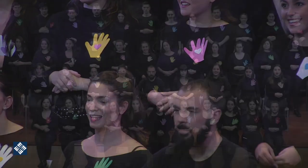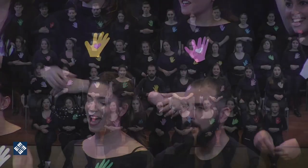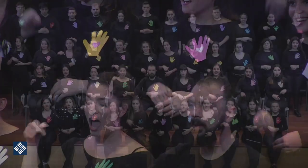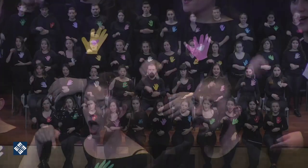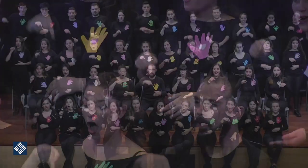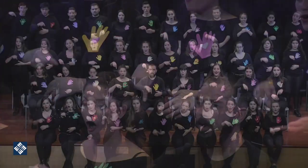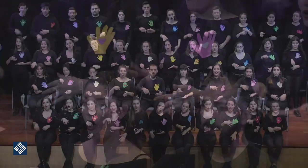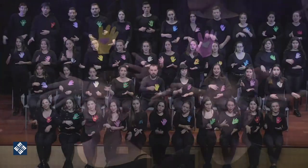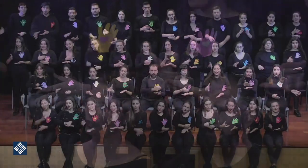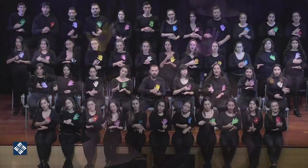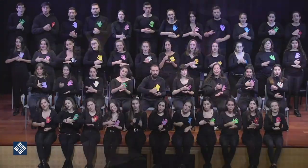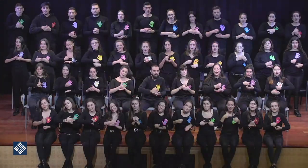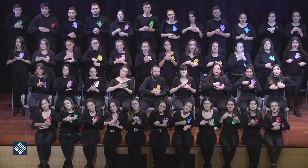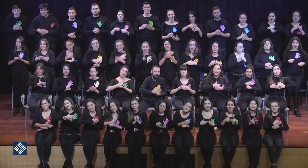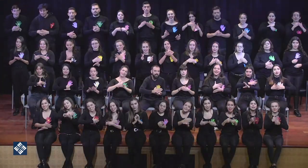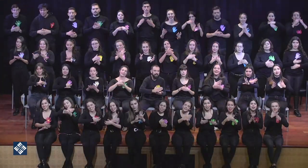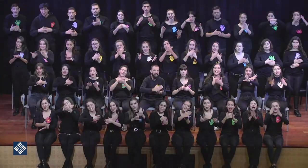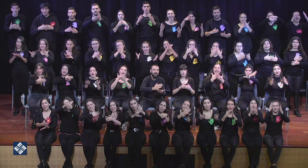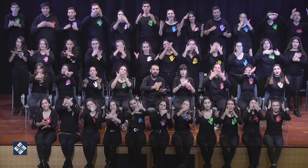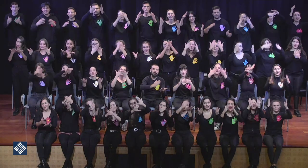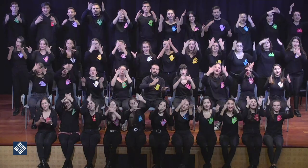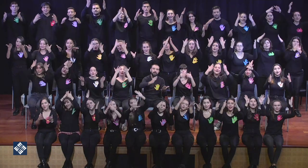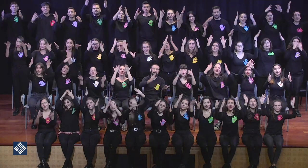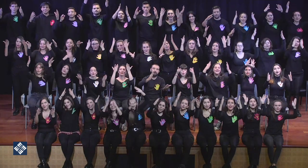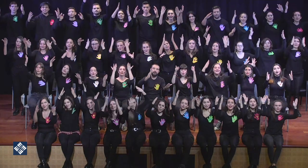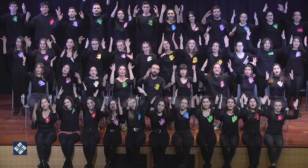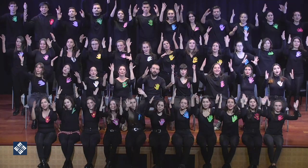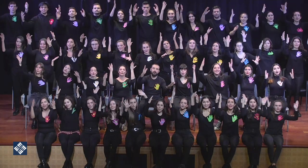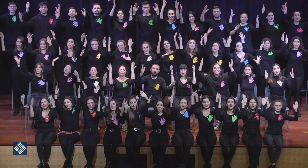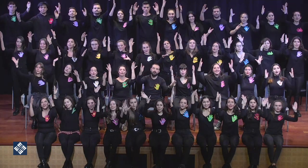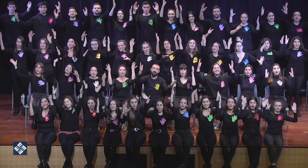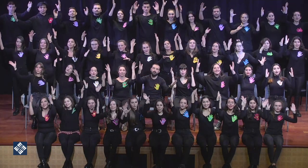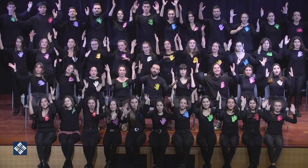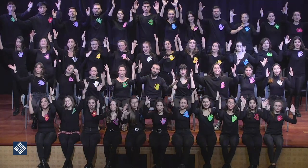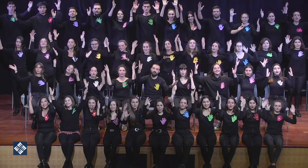Hoy todo ha empezado Hoy todo ha empezado